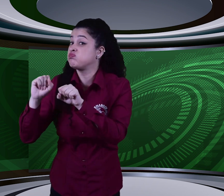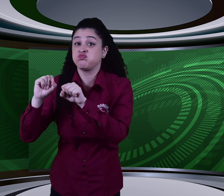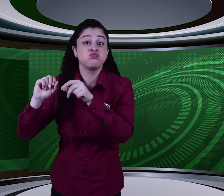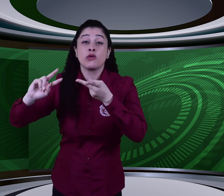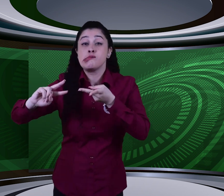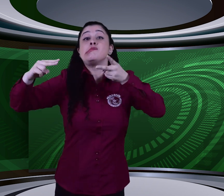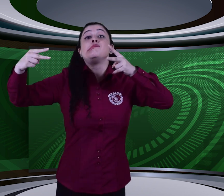horas.